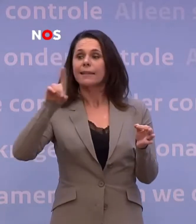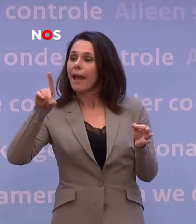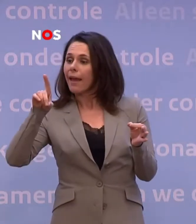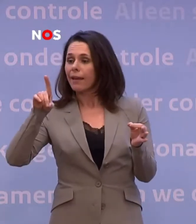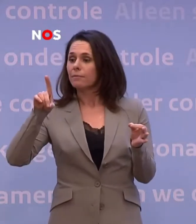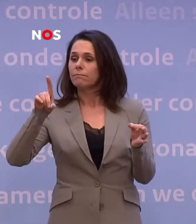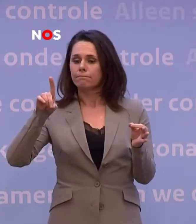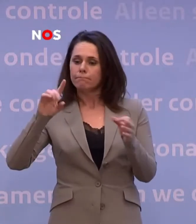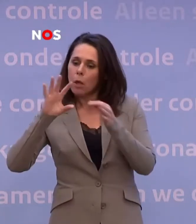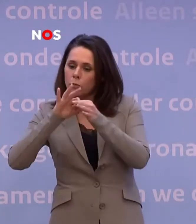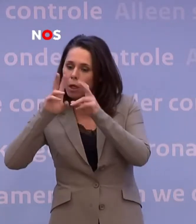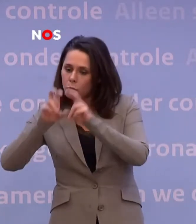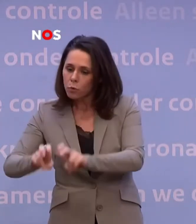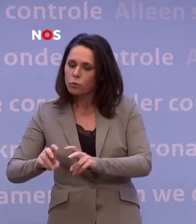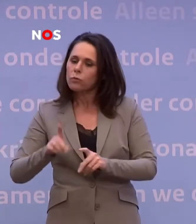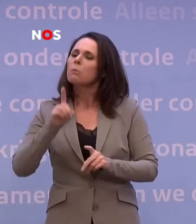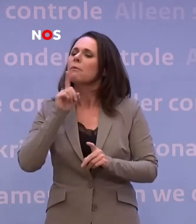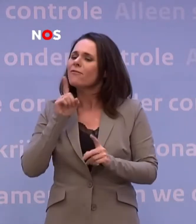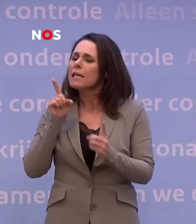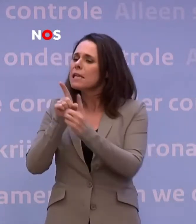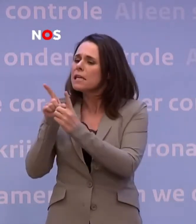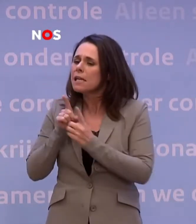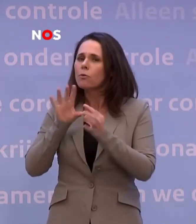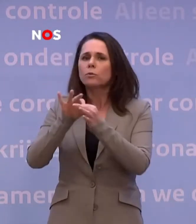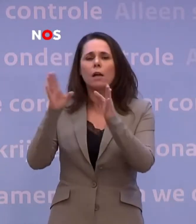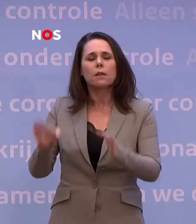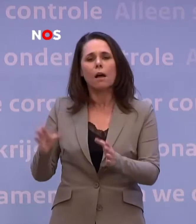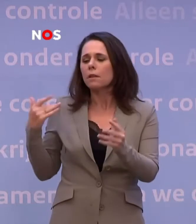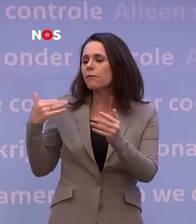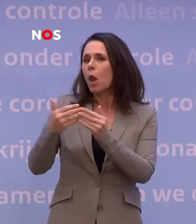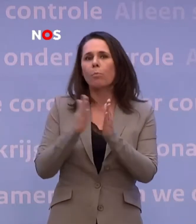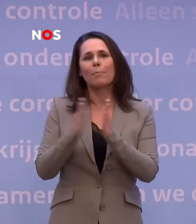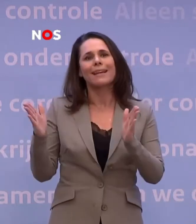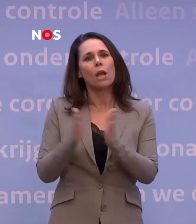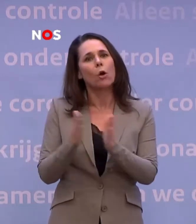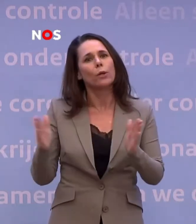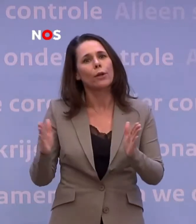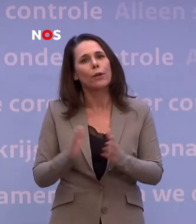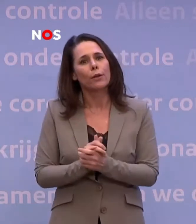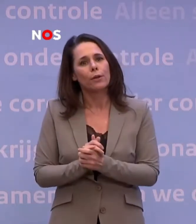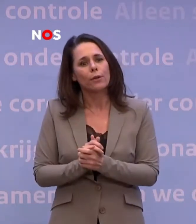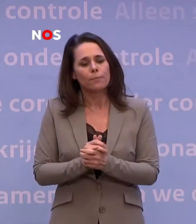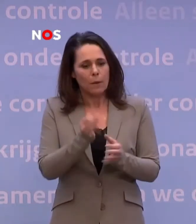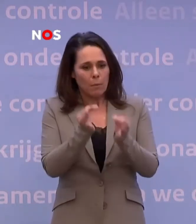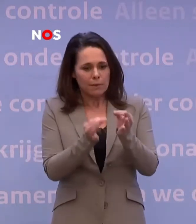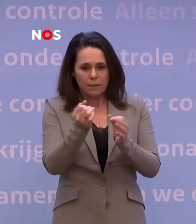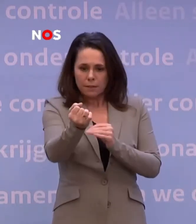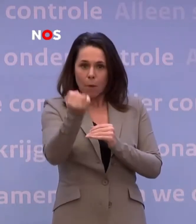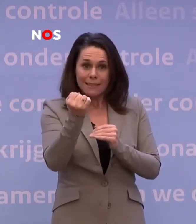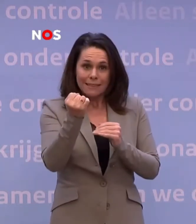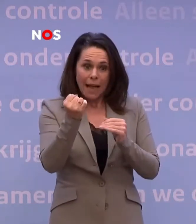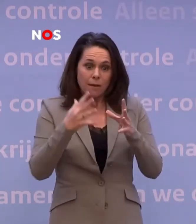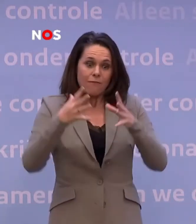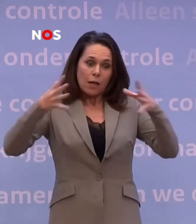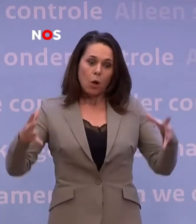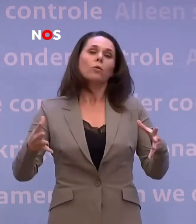contactonderzoek doet... ...nagaat met wie hebben we allemaal contact gehad de afgelopen periode. Maar als we de testcapaciteit heel erg gaan vergroten... ...en dat is